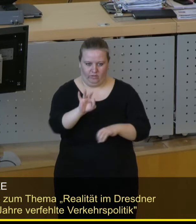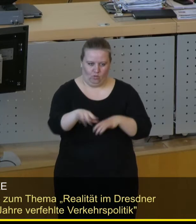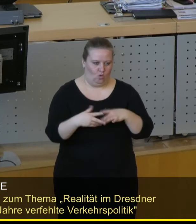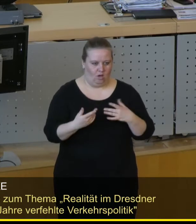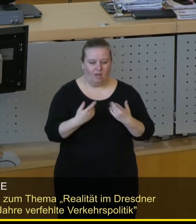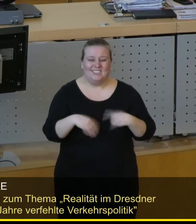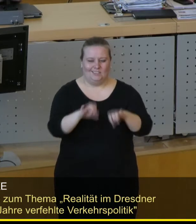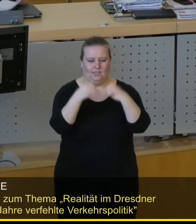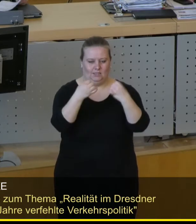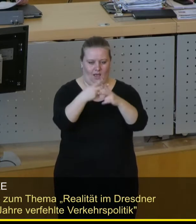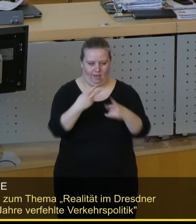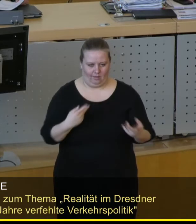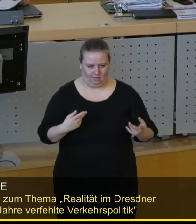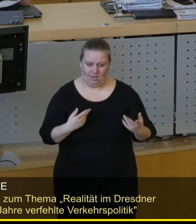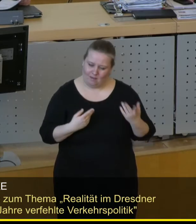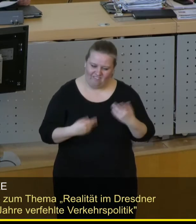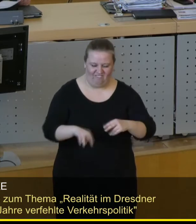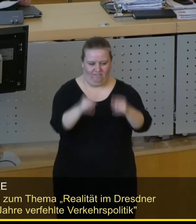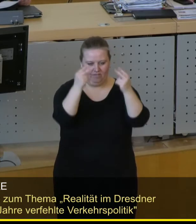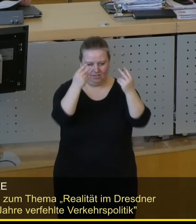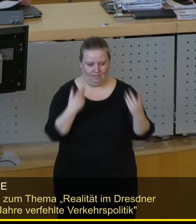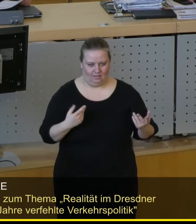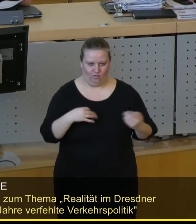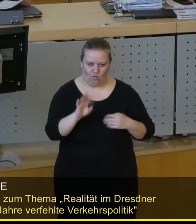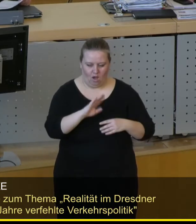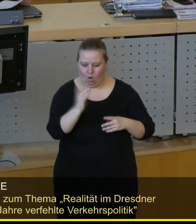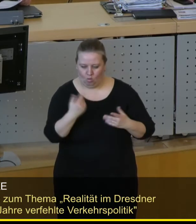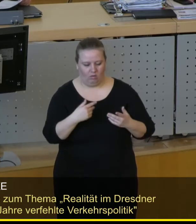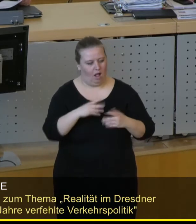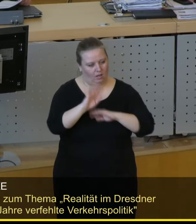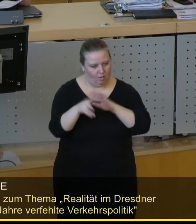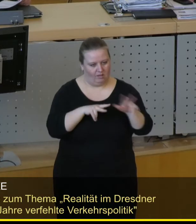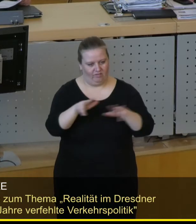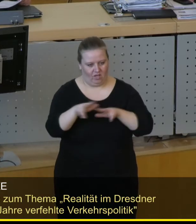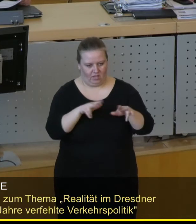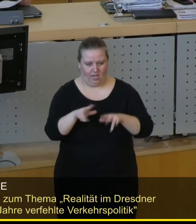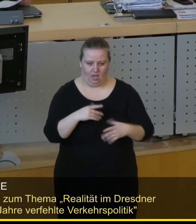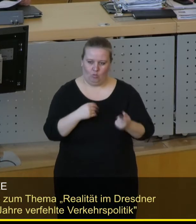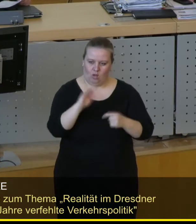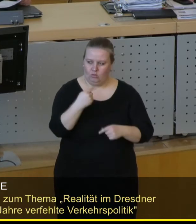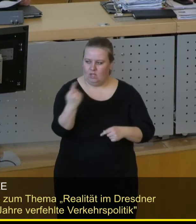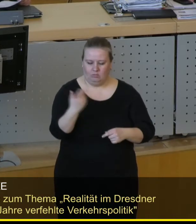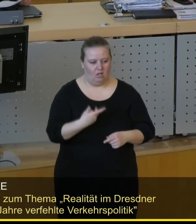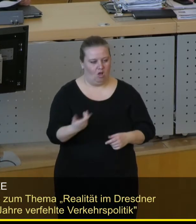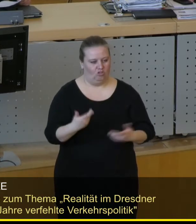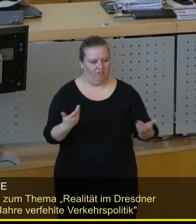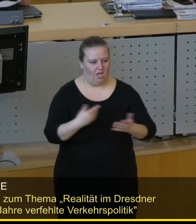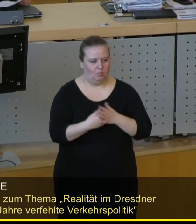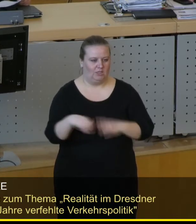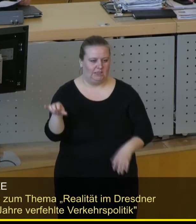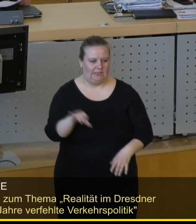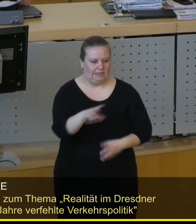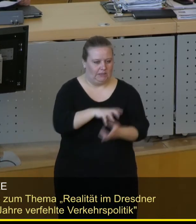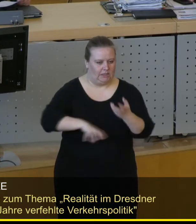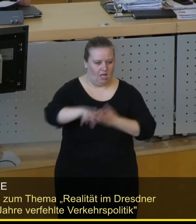Verkehrssicherheit. Wir müssen etwas mehr tun für die Verträglichkeit des Verkehrs. Sie vernachlässigen auch, dass es so etwas wie den Dieselskandal